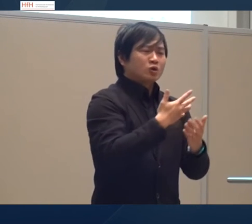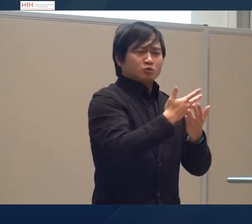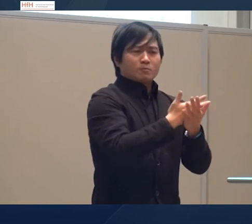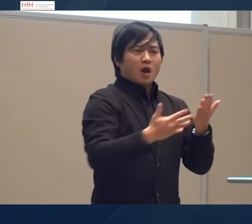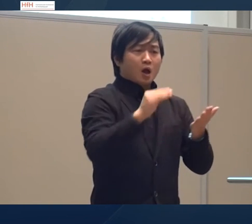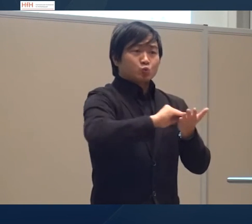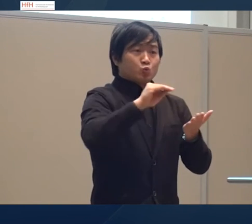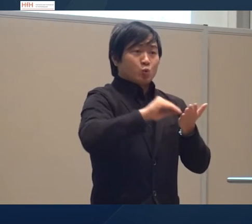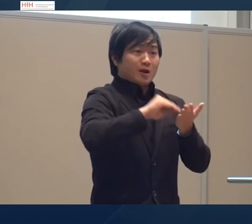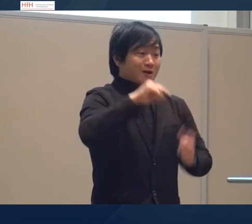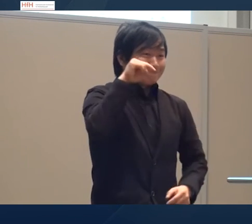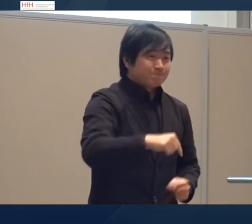sprachschule dort die